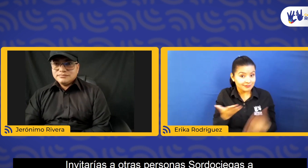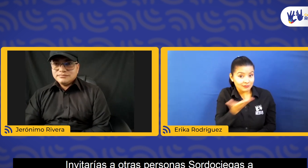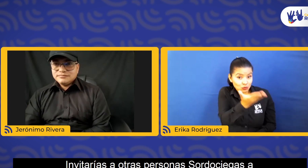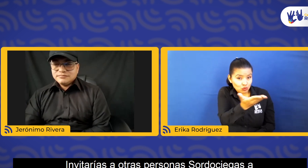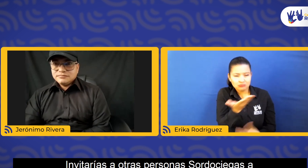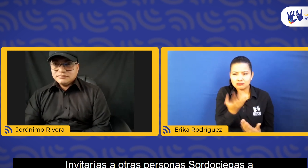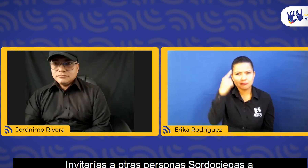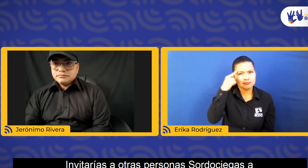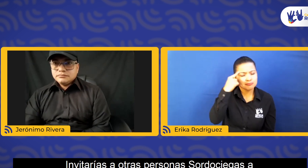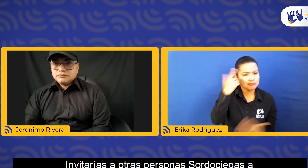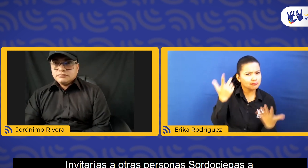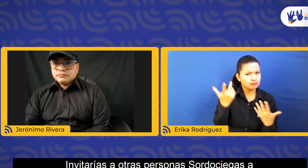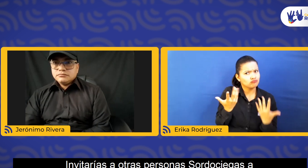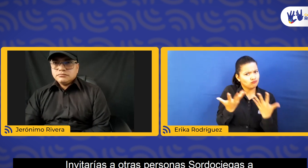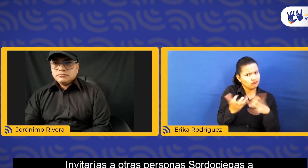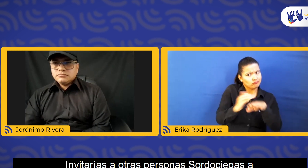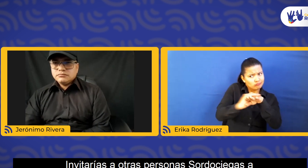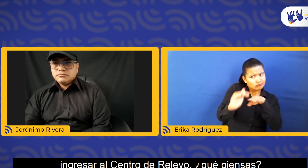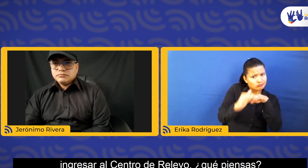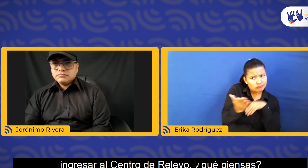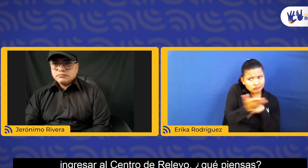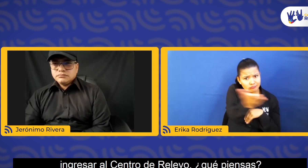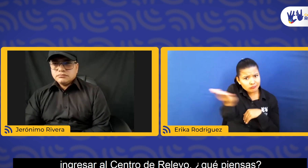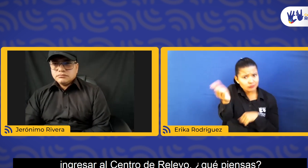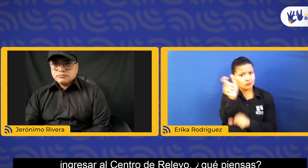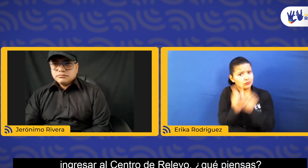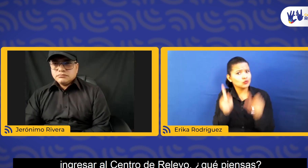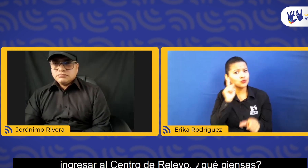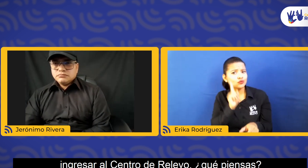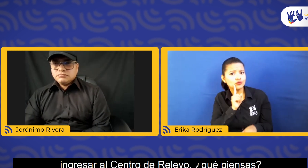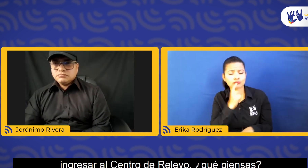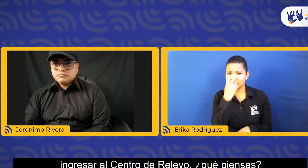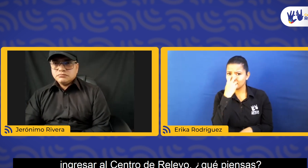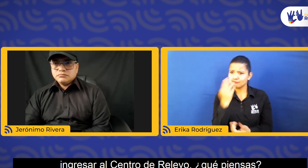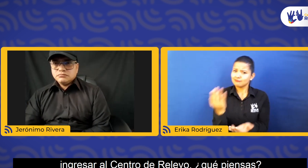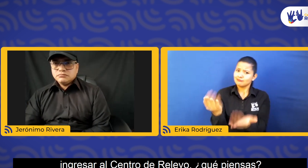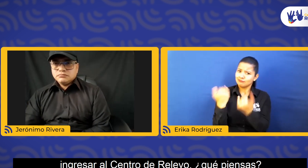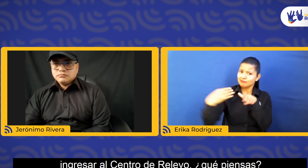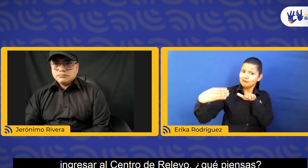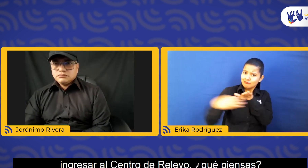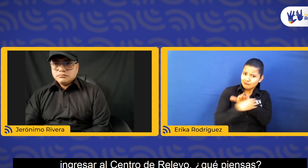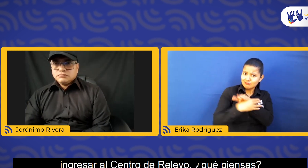¿Invitarías a otras personas sordociegas a ingresar al centro de relevo? ¿Qué piensas?